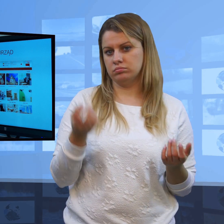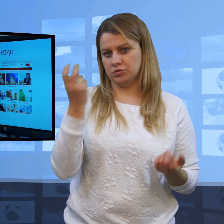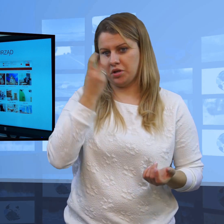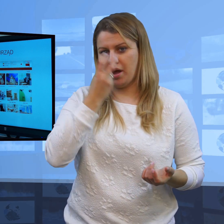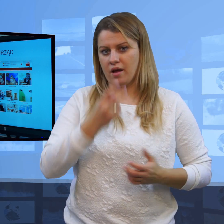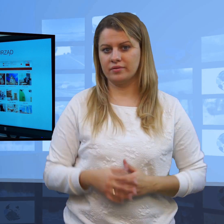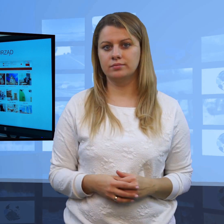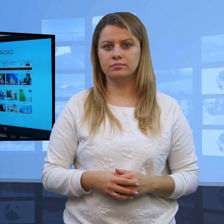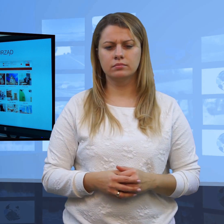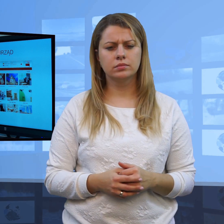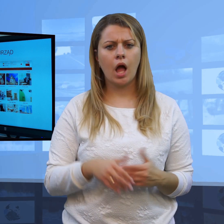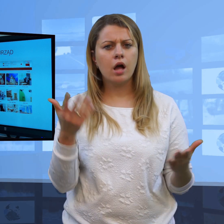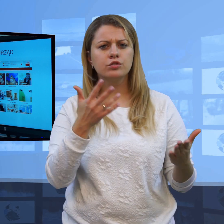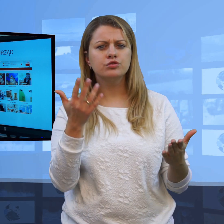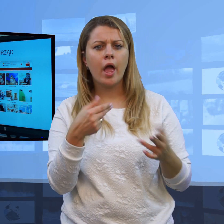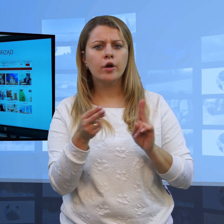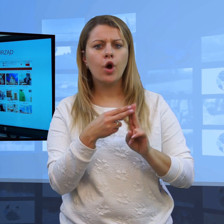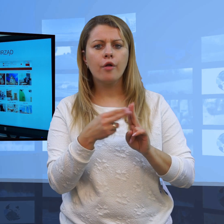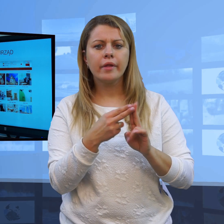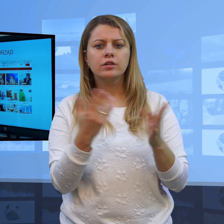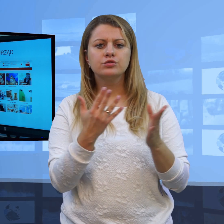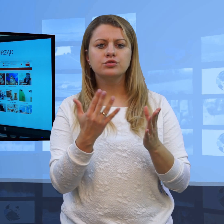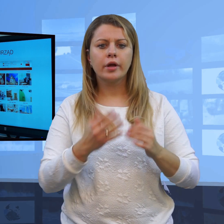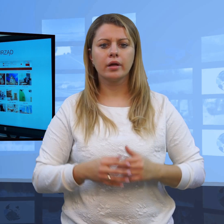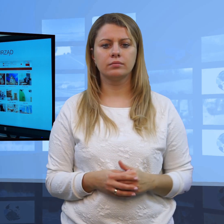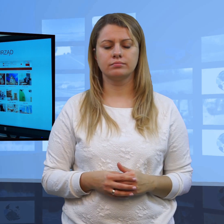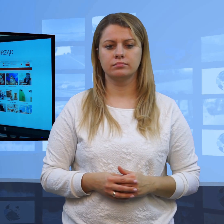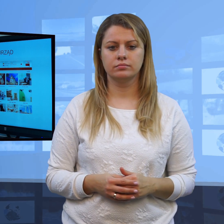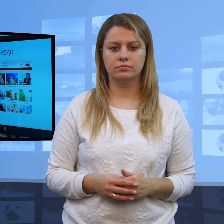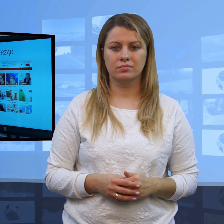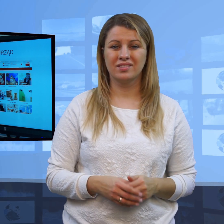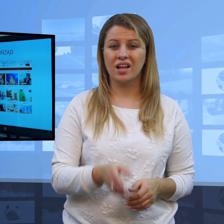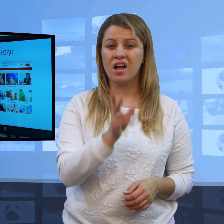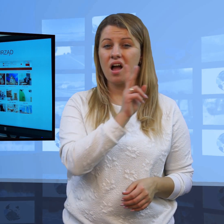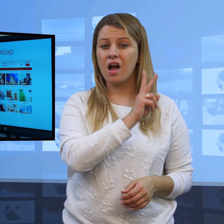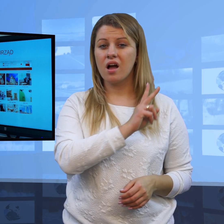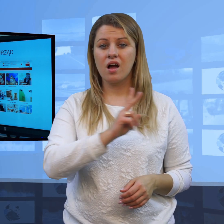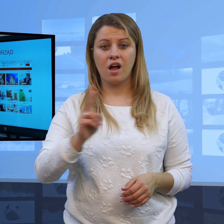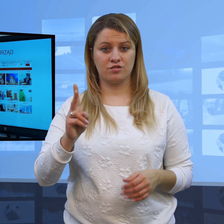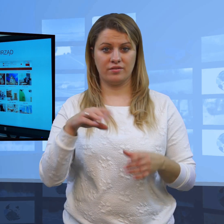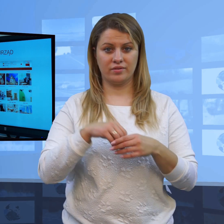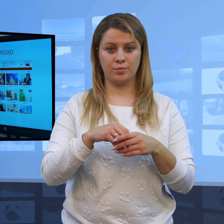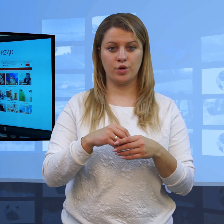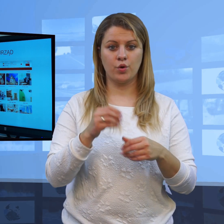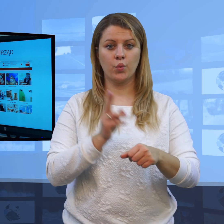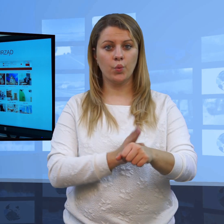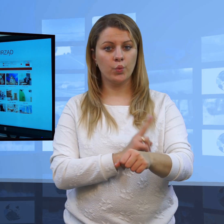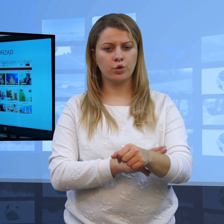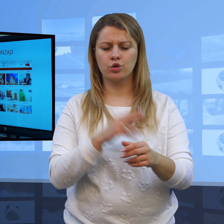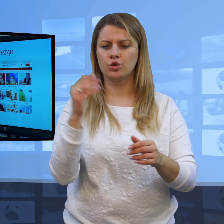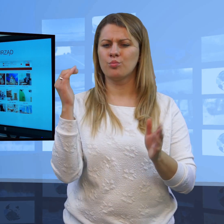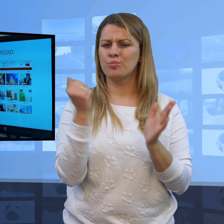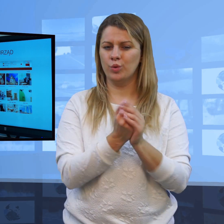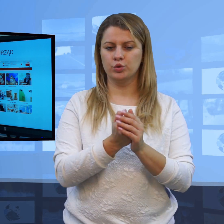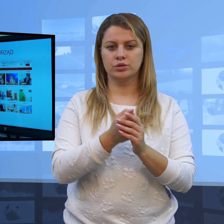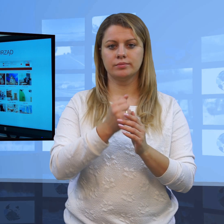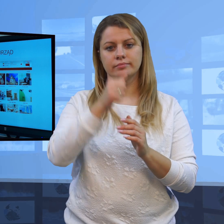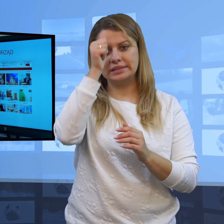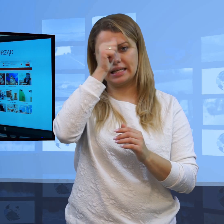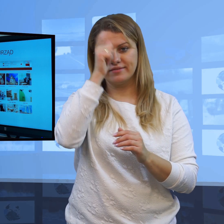BIPOVSKA. Gdzie szukać kontaktu dla dziennikarzy? Każda instytucja powinna